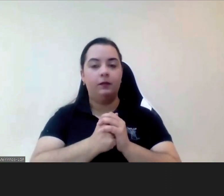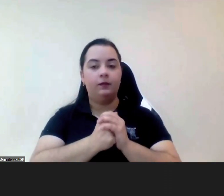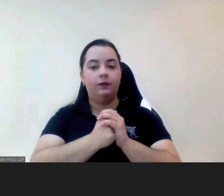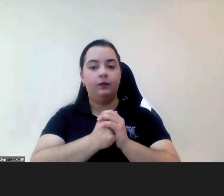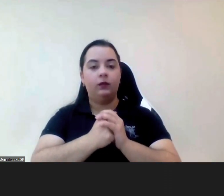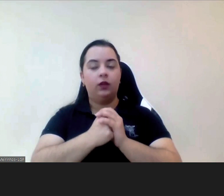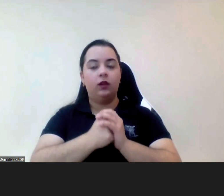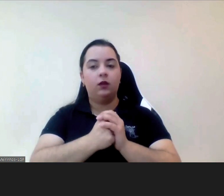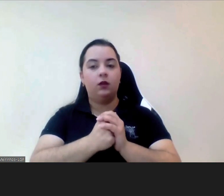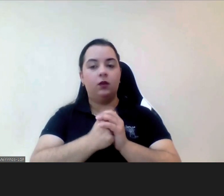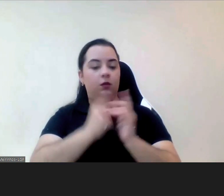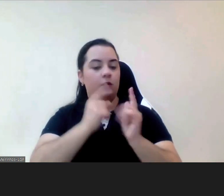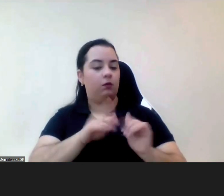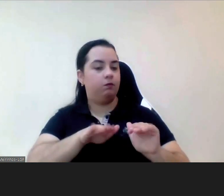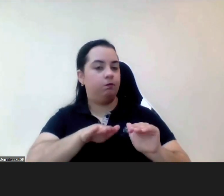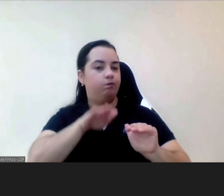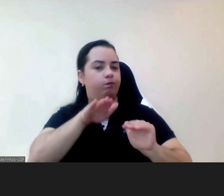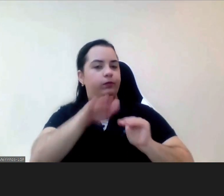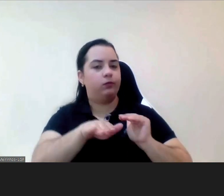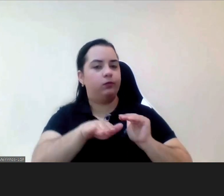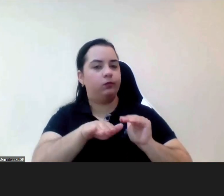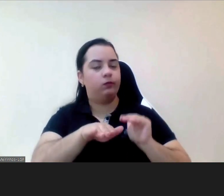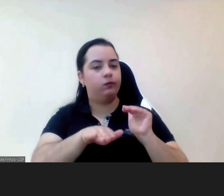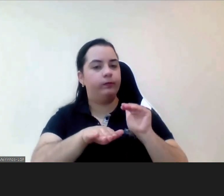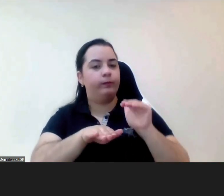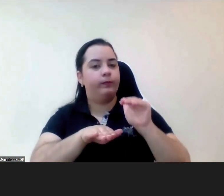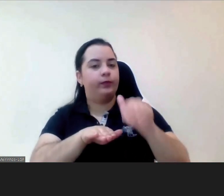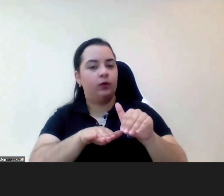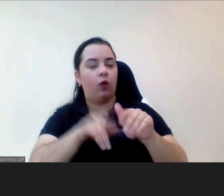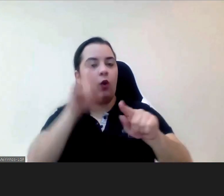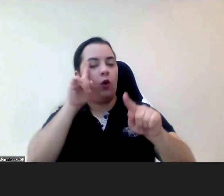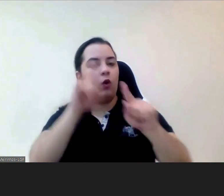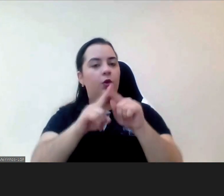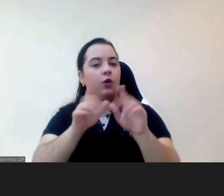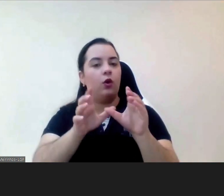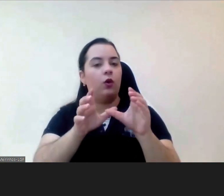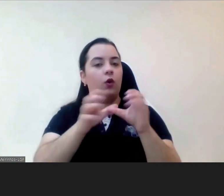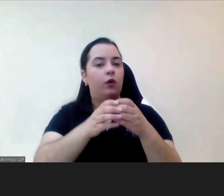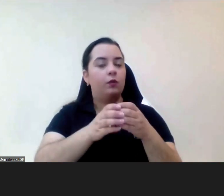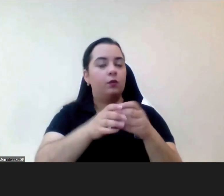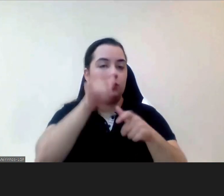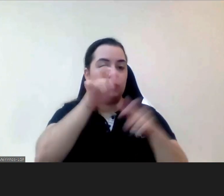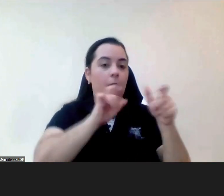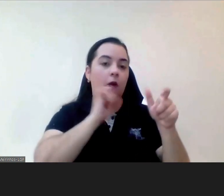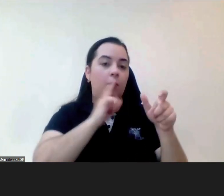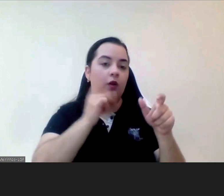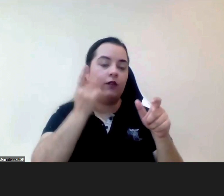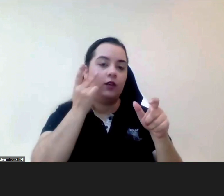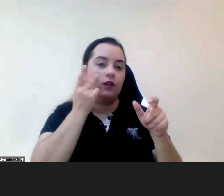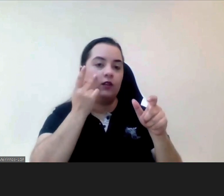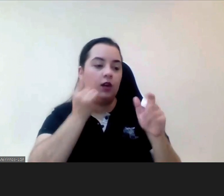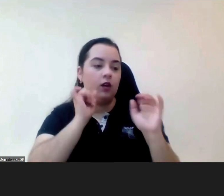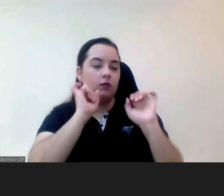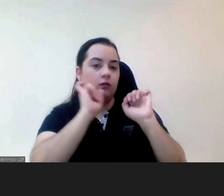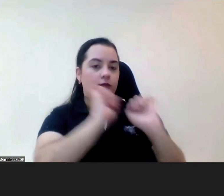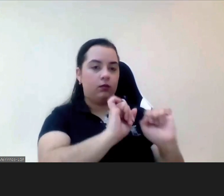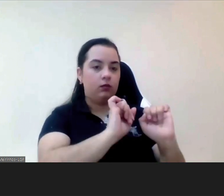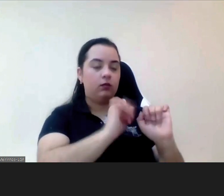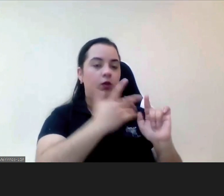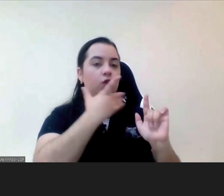criação de uma resposta para um conjunto de pessoas pudesse exercer o seu direito à habitação pessoas que tinham este direito